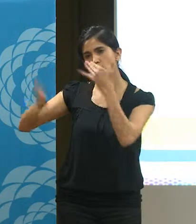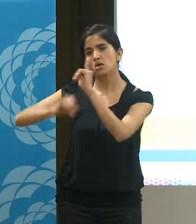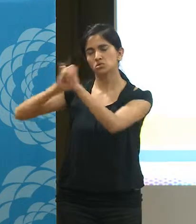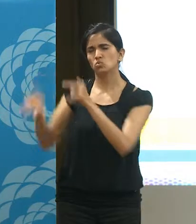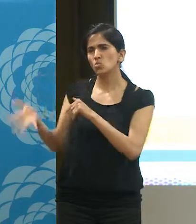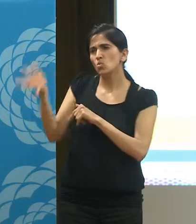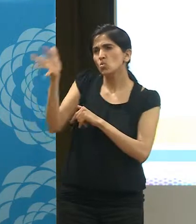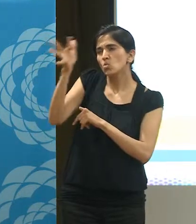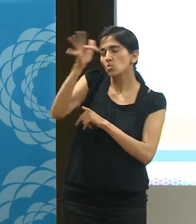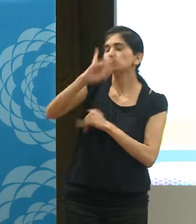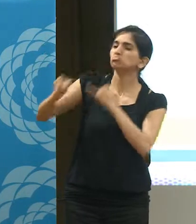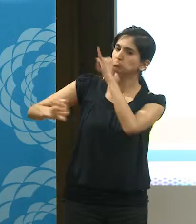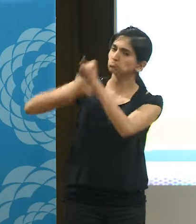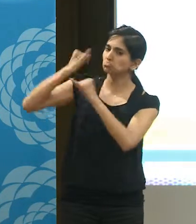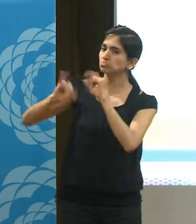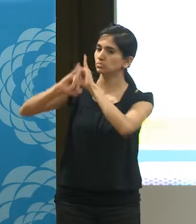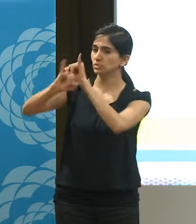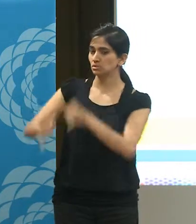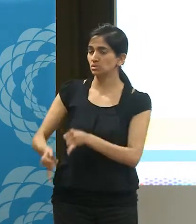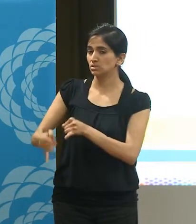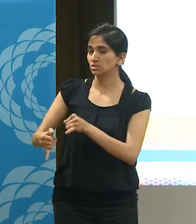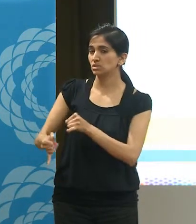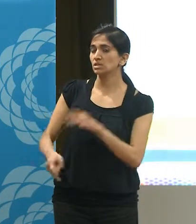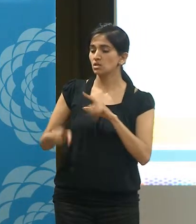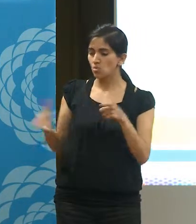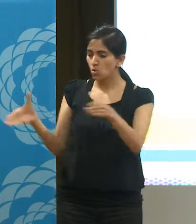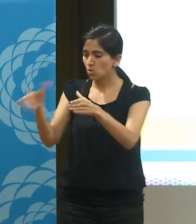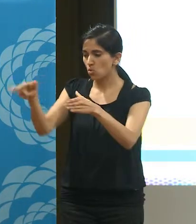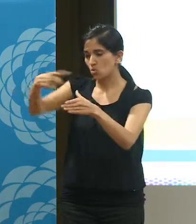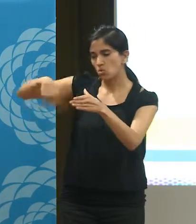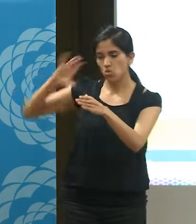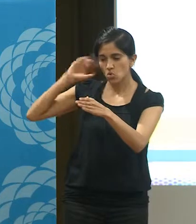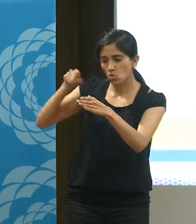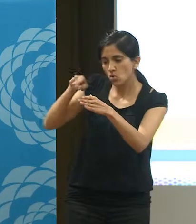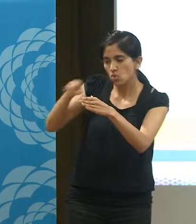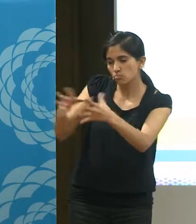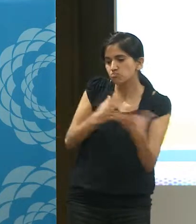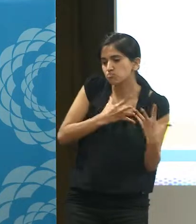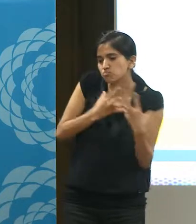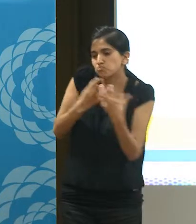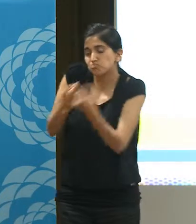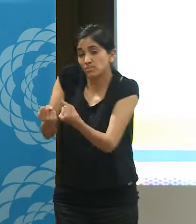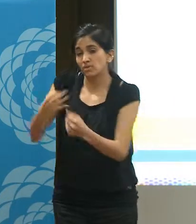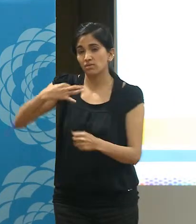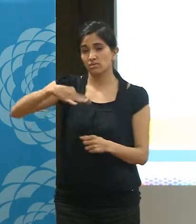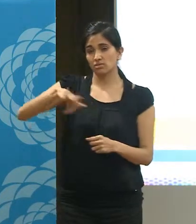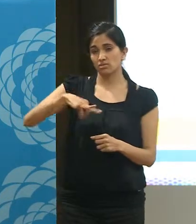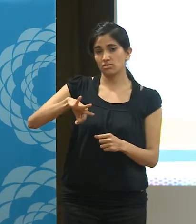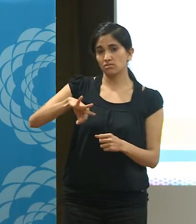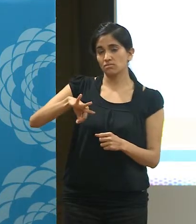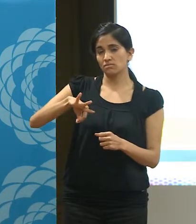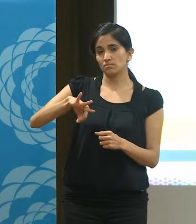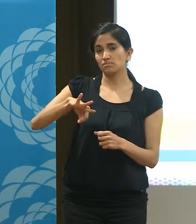los 365 días del año. Y la defensa de los medios comunitarios es también una pata muy grande de la ley que hoy en día no se está operativizando.